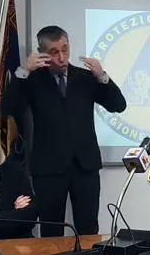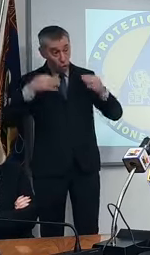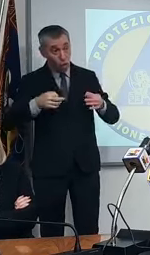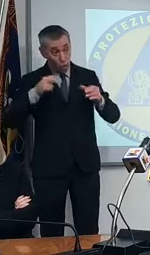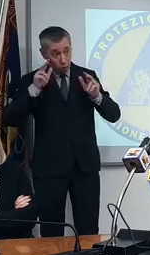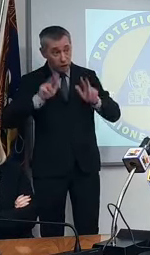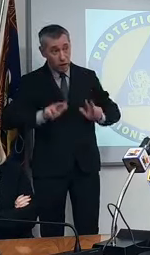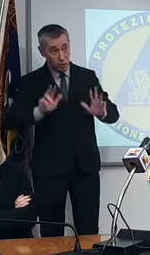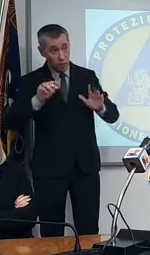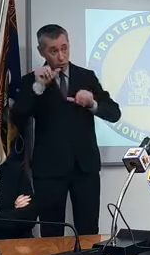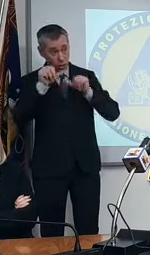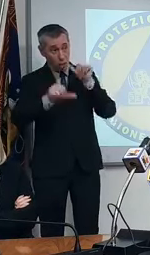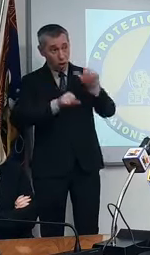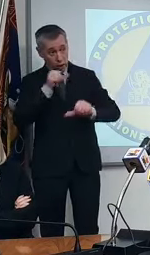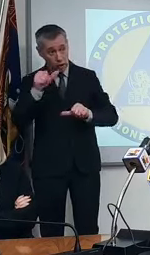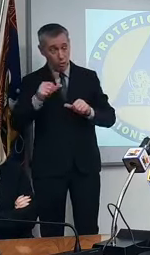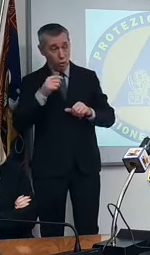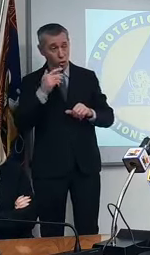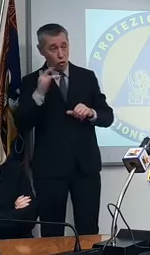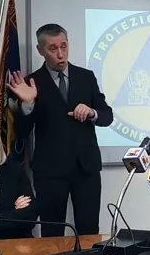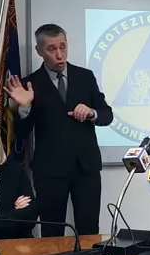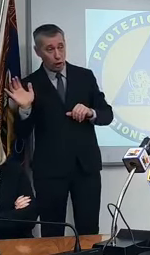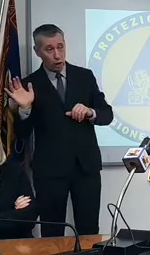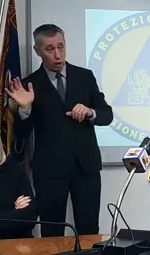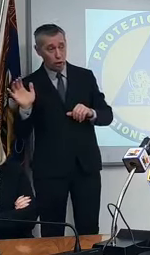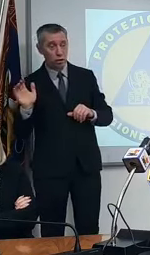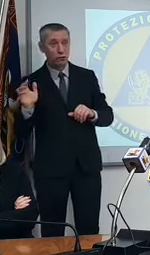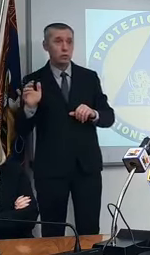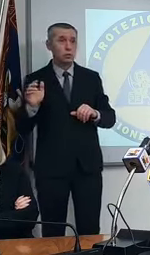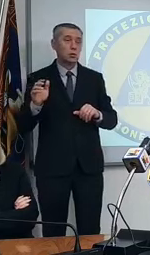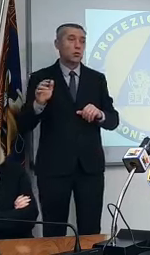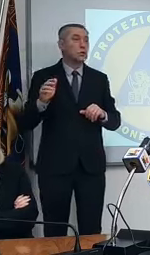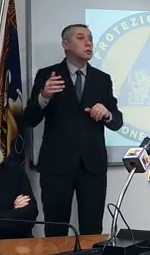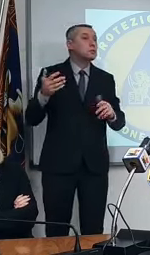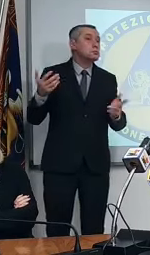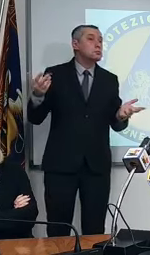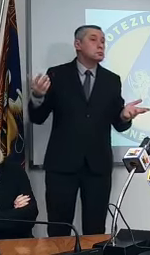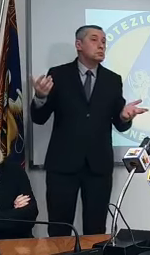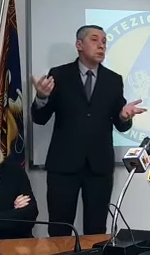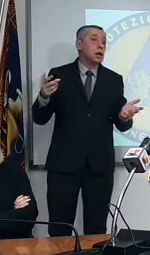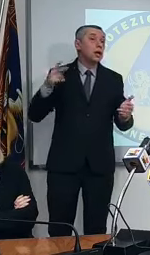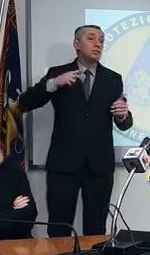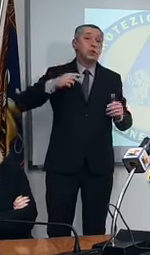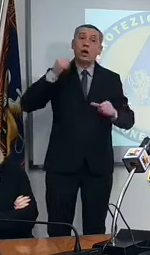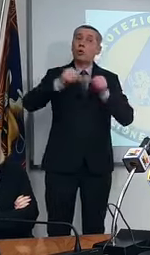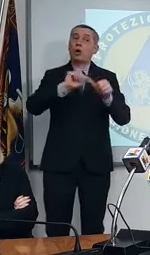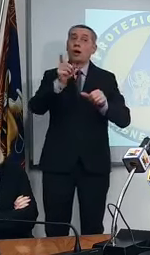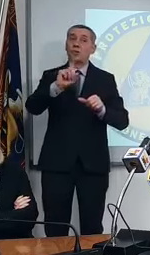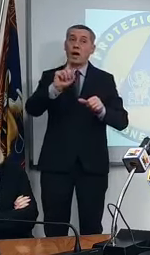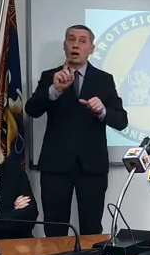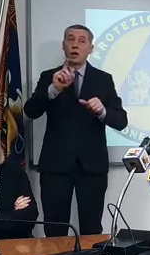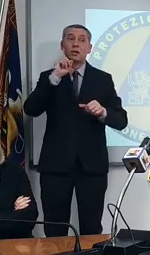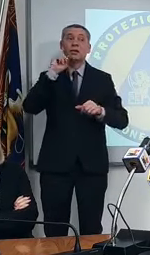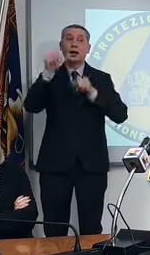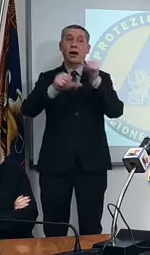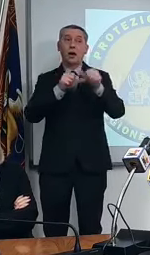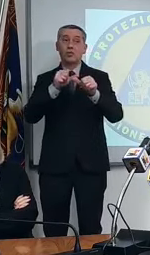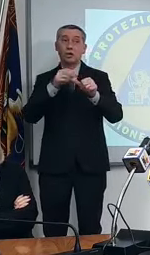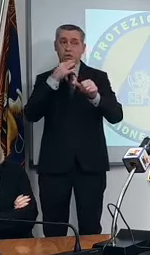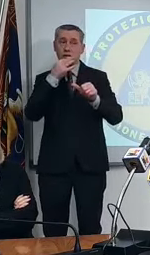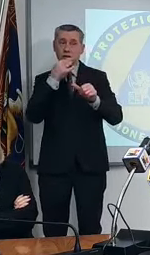'è scritto in nessuna parte che restiamo arancione speriamo non ci sia perché possiamo solo diventare rossi appunto voglio dire cioè noi